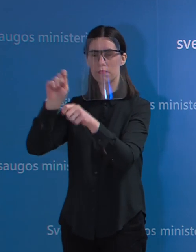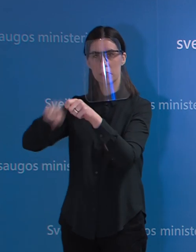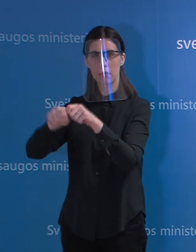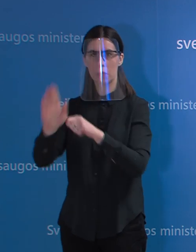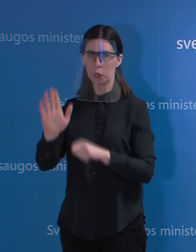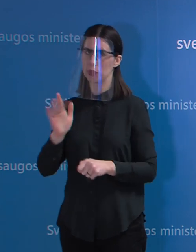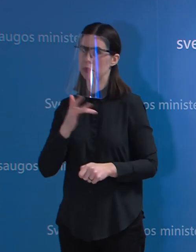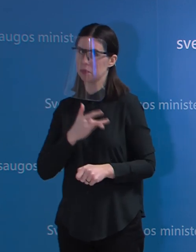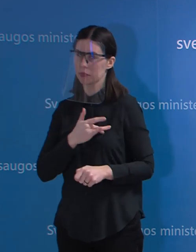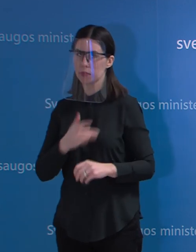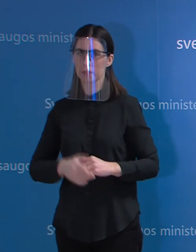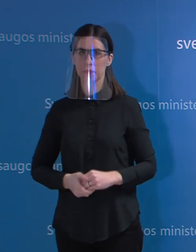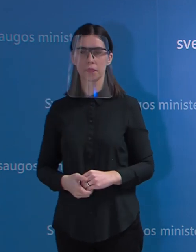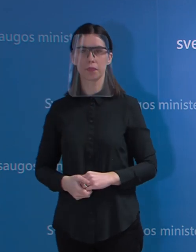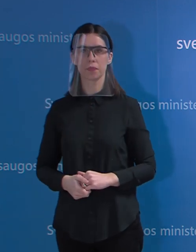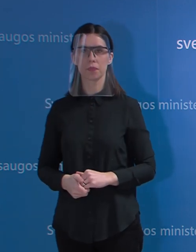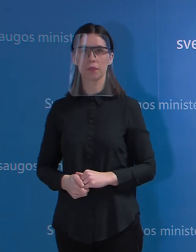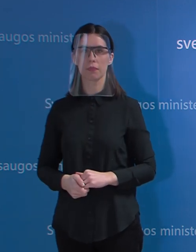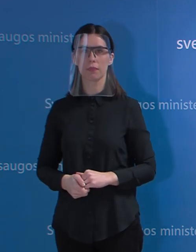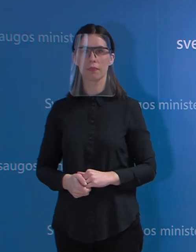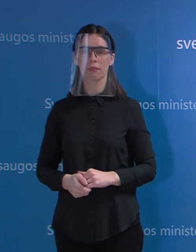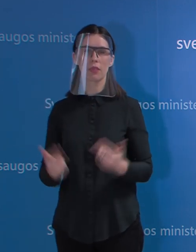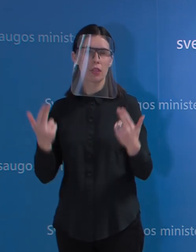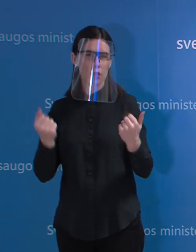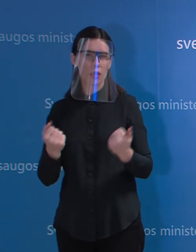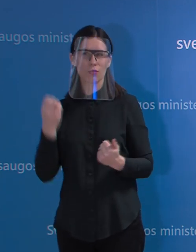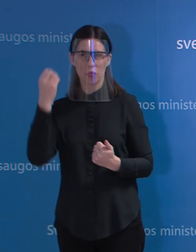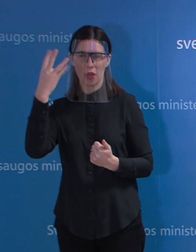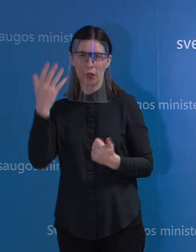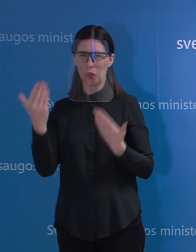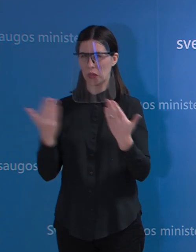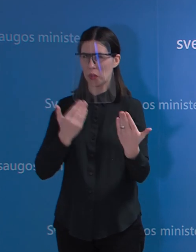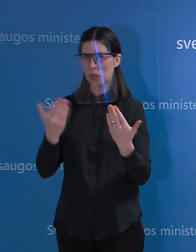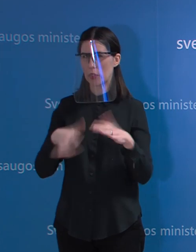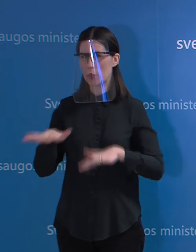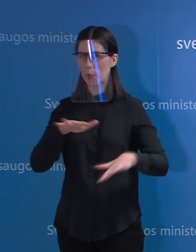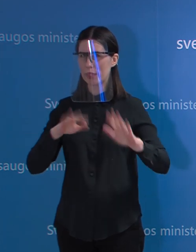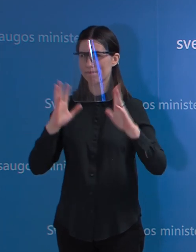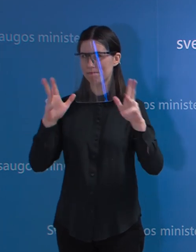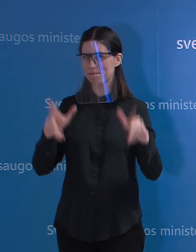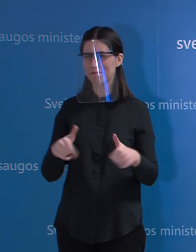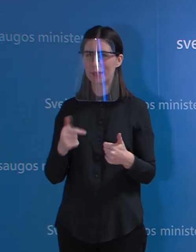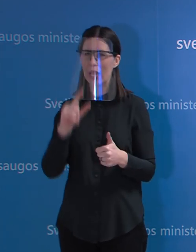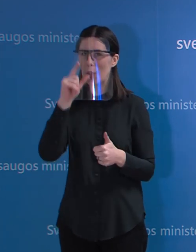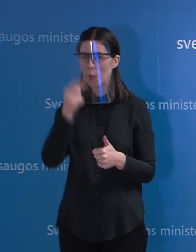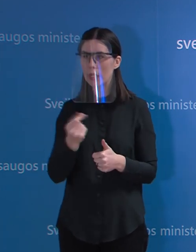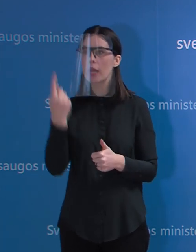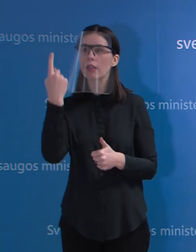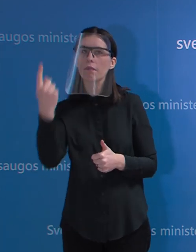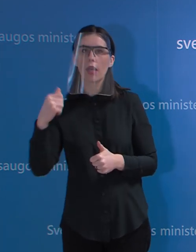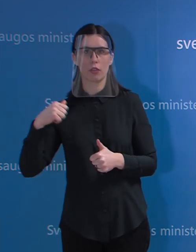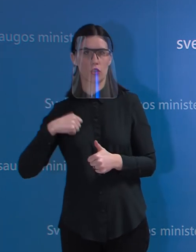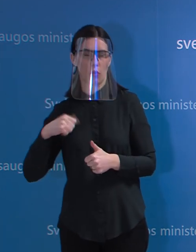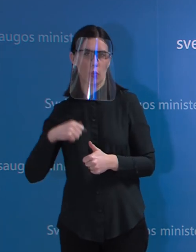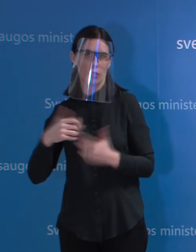na, gal liūdnai tas atrodo mūsų vienas pasveikės asmuo, bet žiūrint į bendrą statistiką,